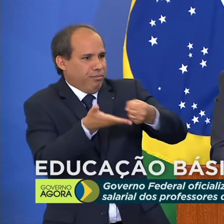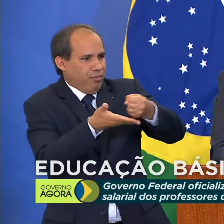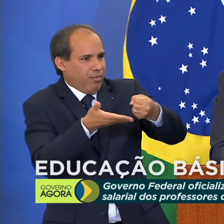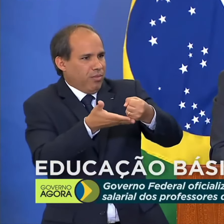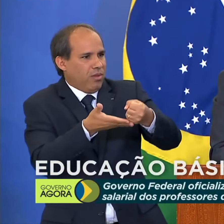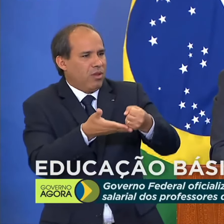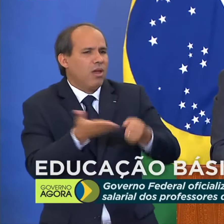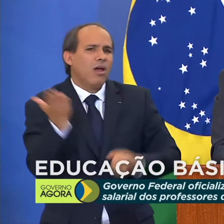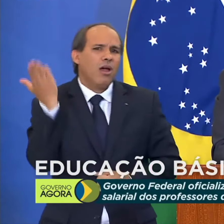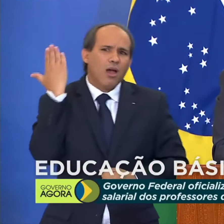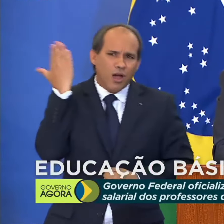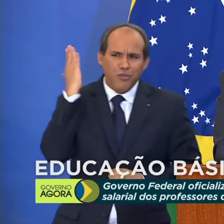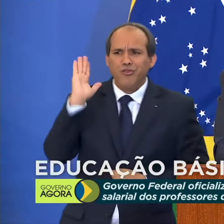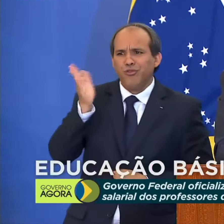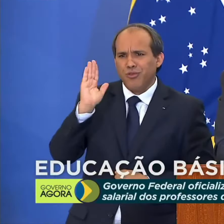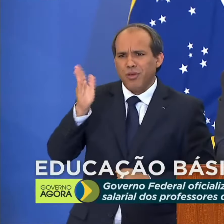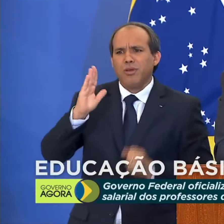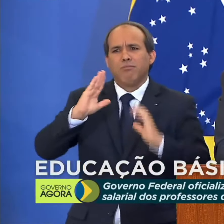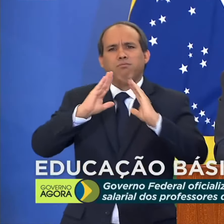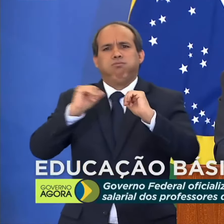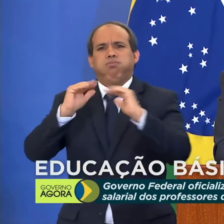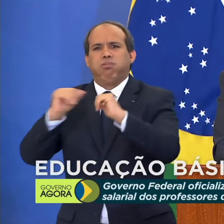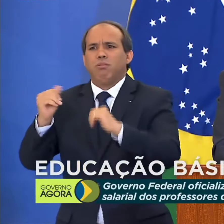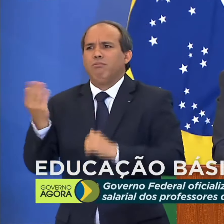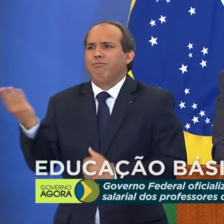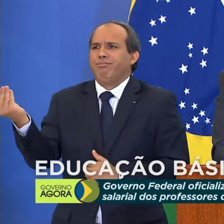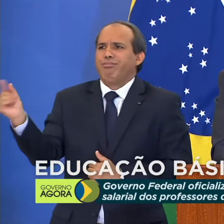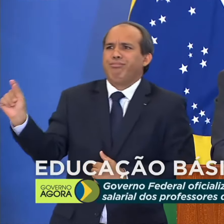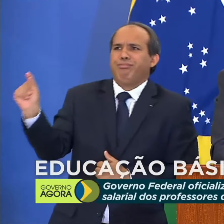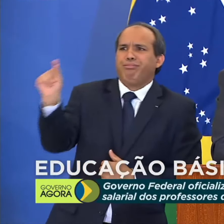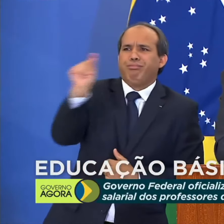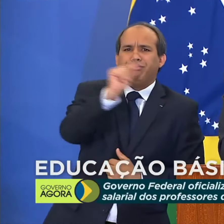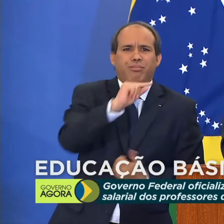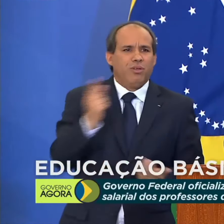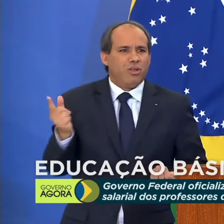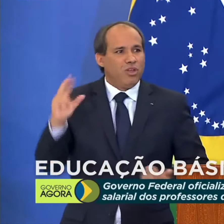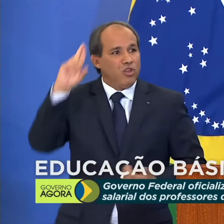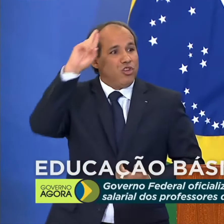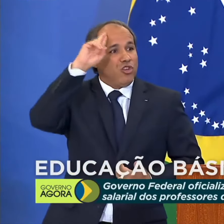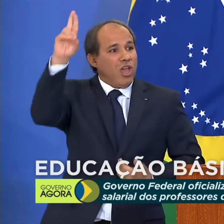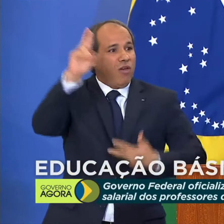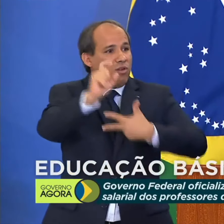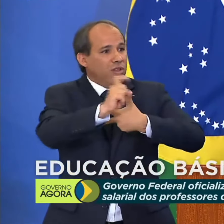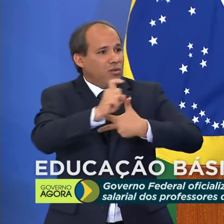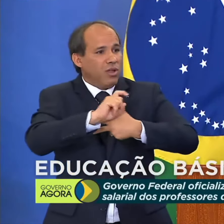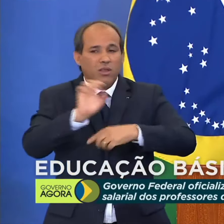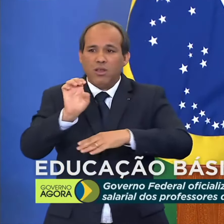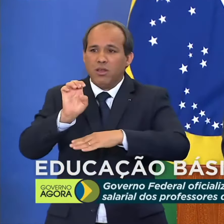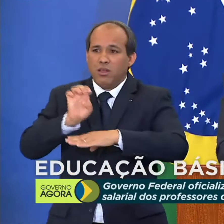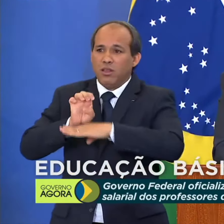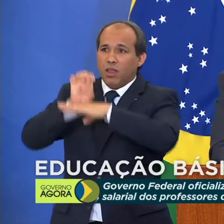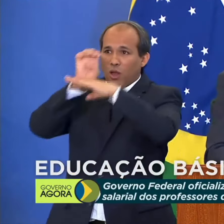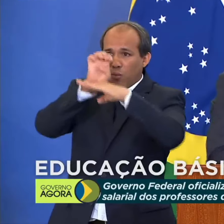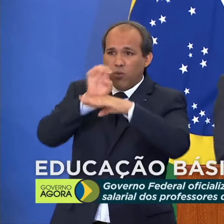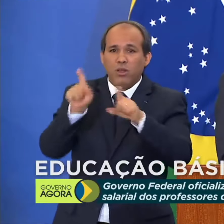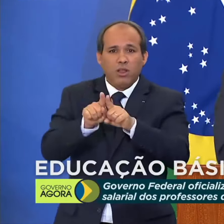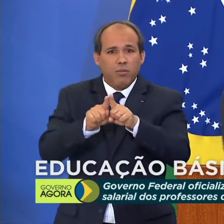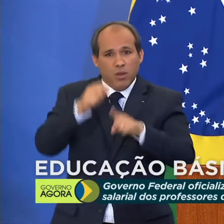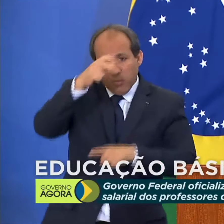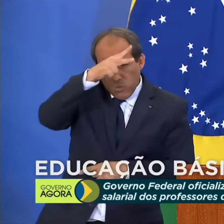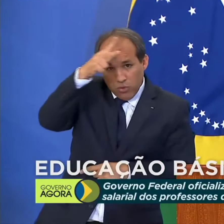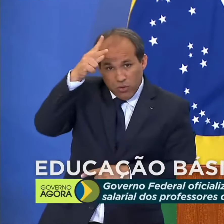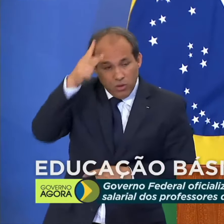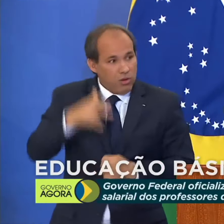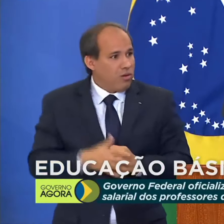Havia-se impedido de muitos, mas muitos, chefes de executivos estaduais e municipais, querendo